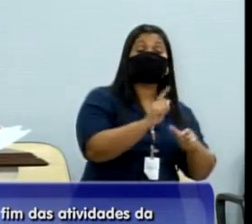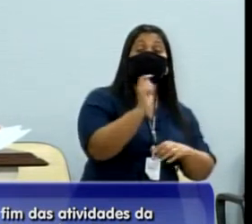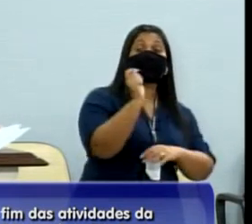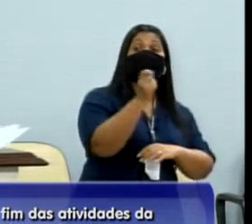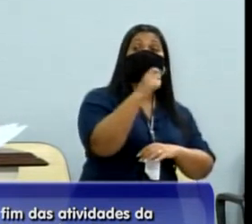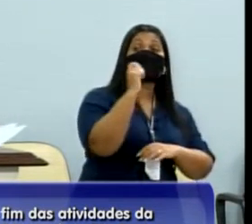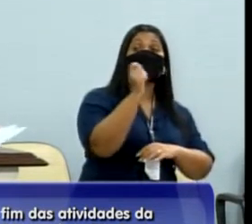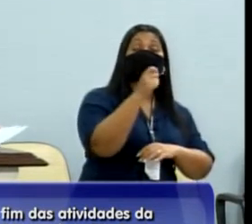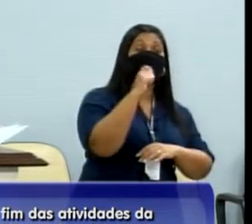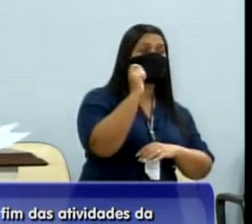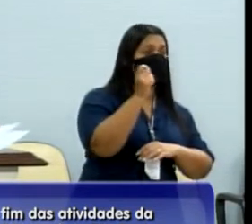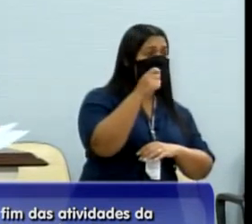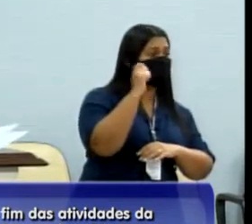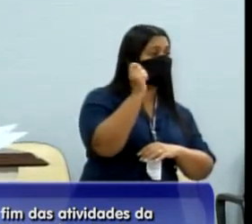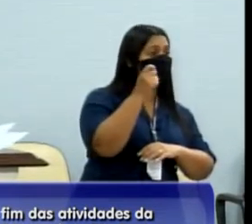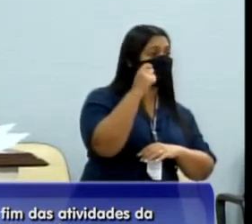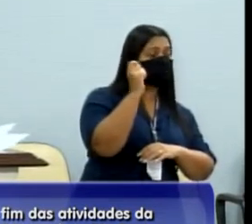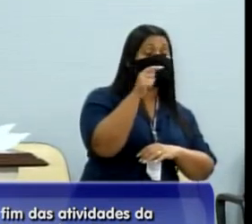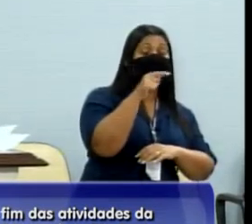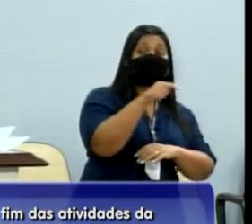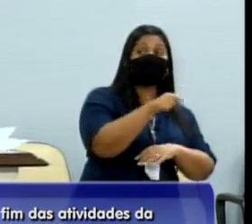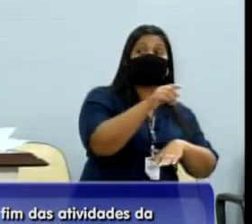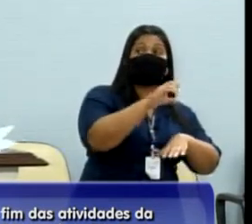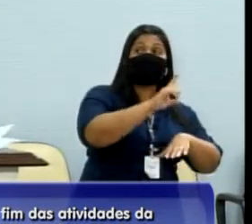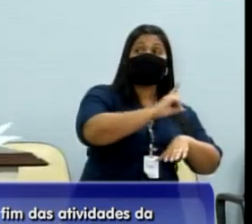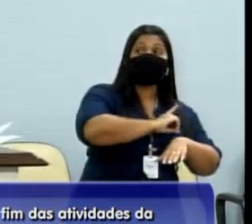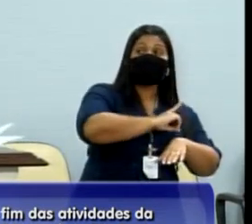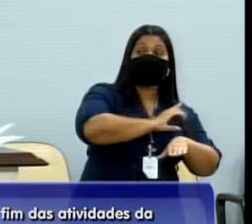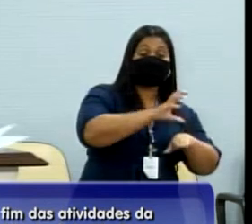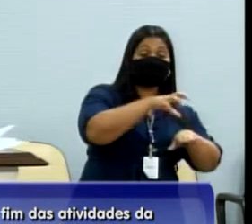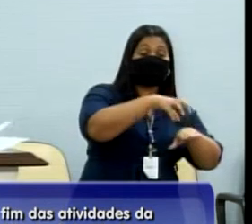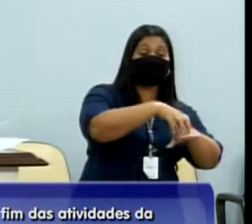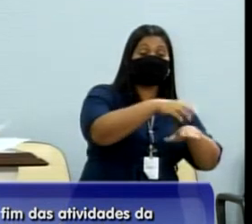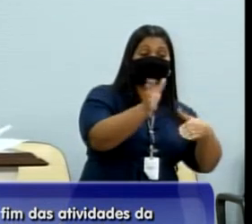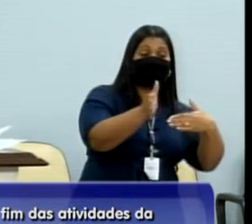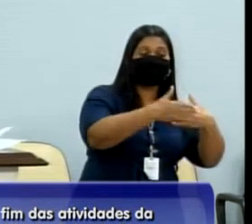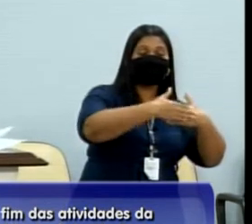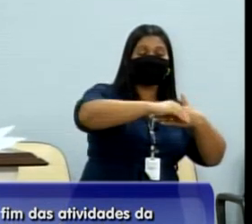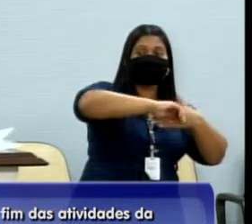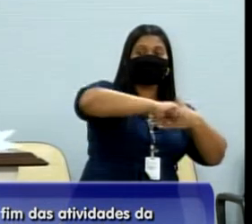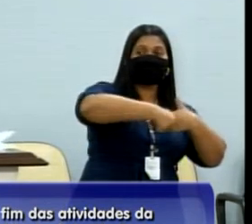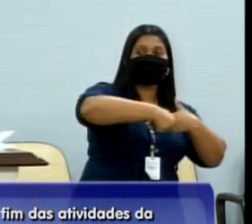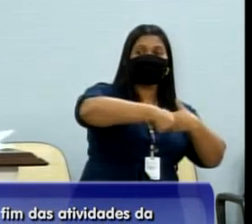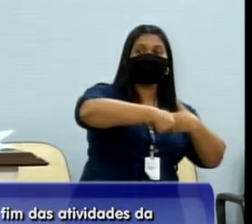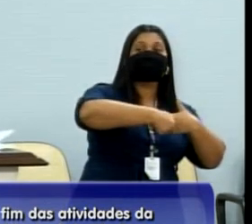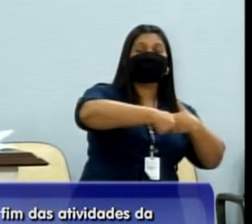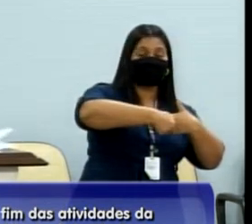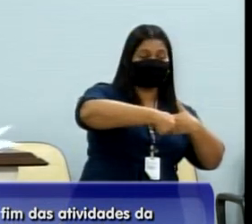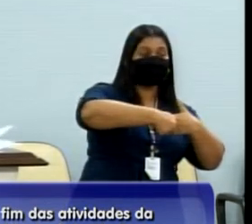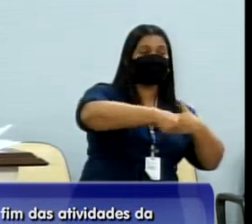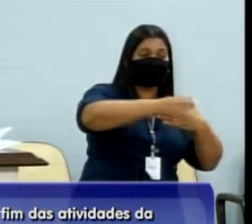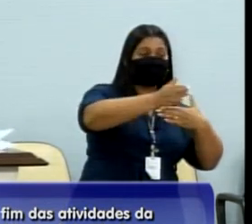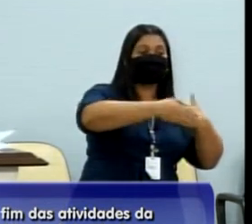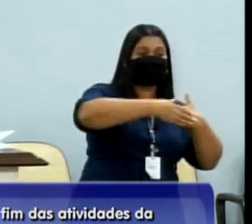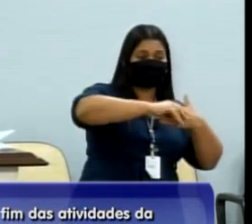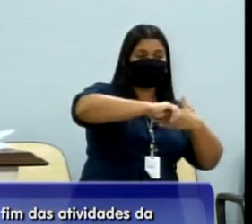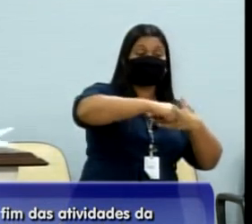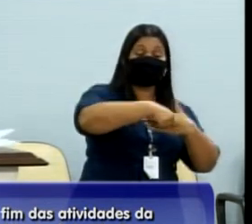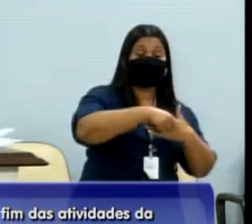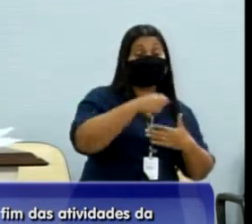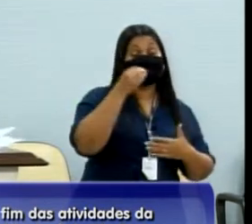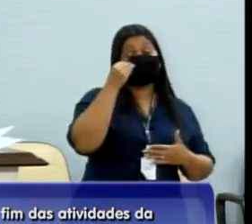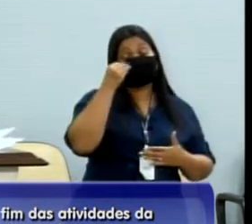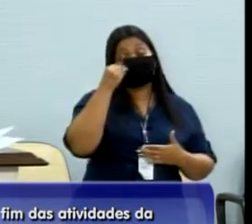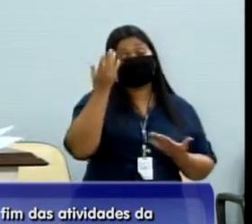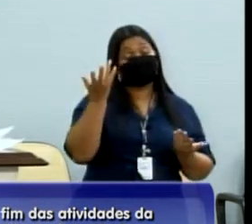Sul. É uma pena que essa delegacia esteja sendo fechada, nós lutamos para que isso não